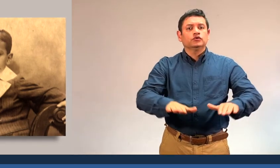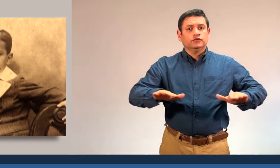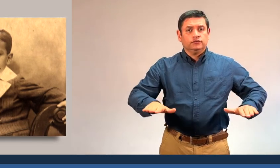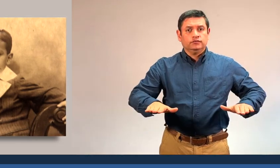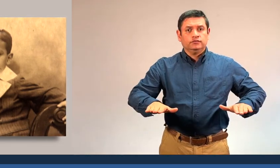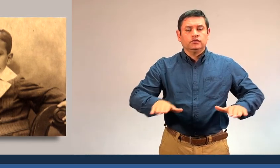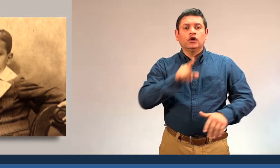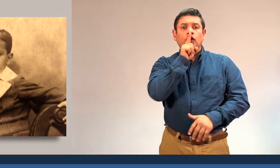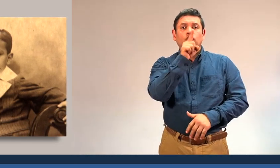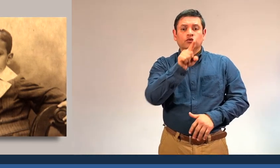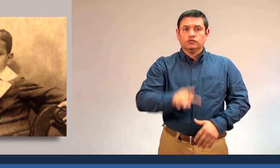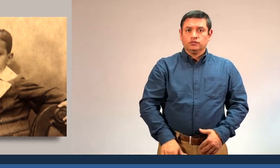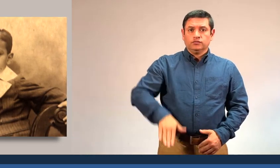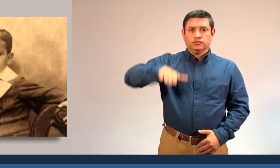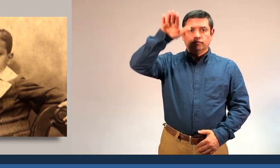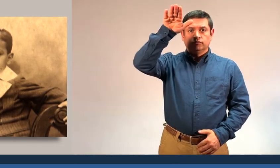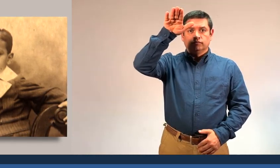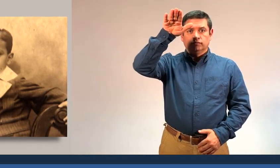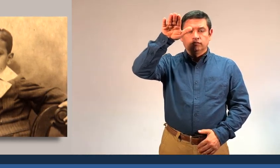peaceful environment.